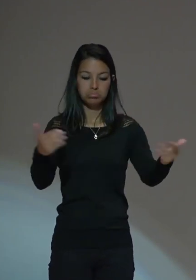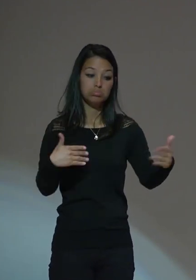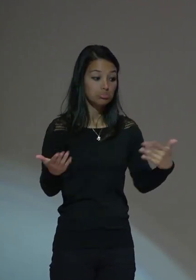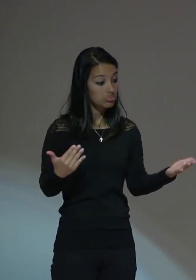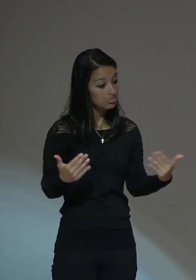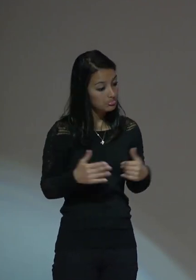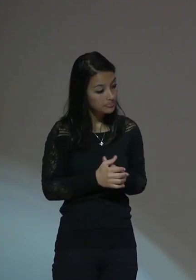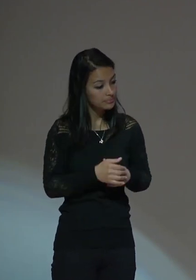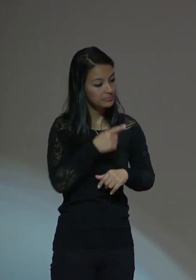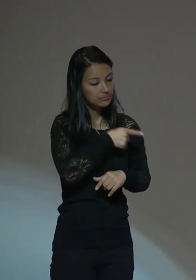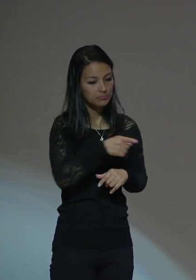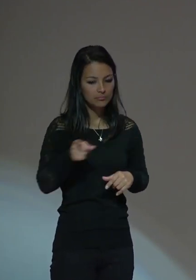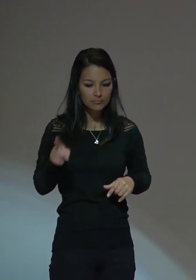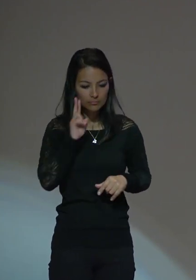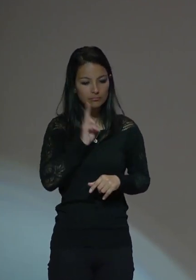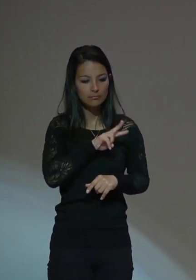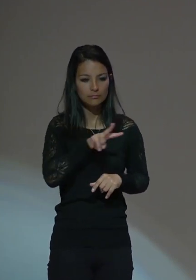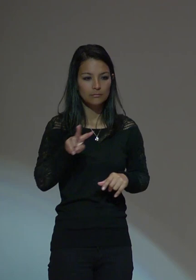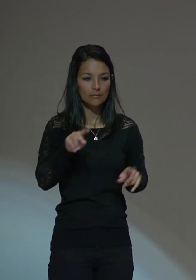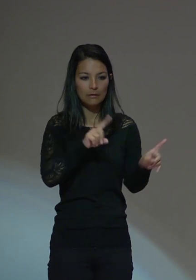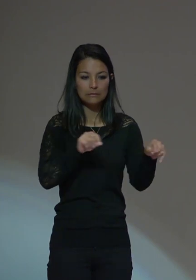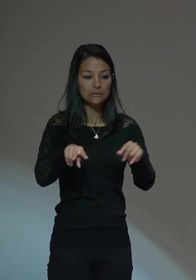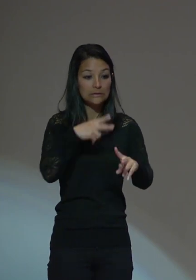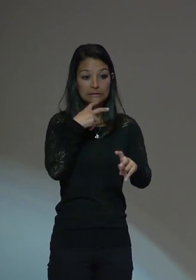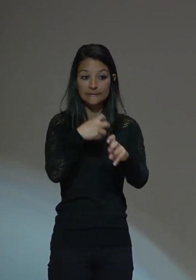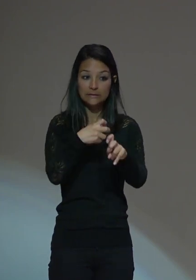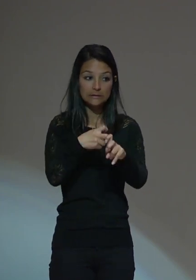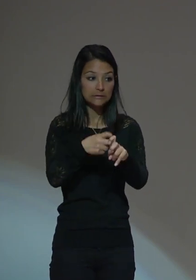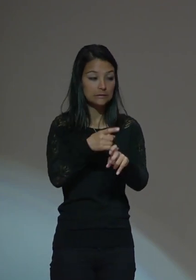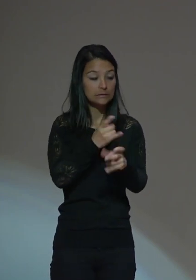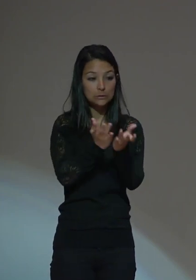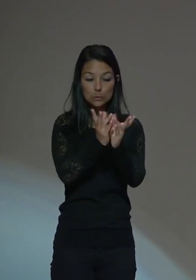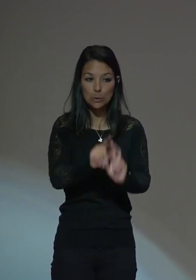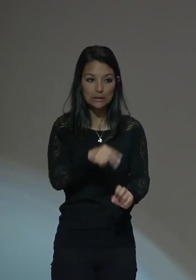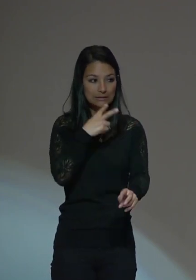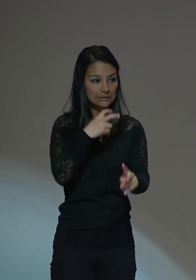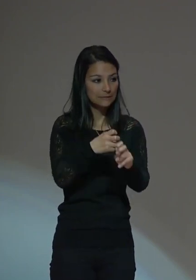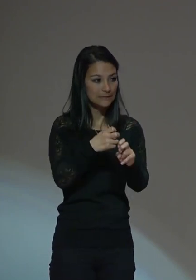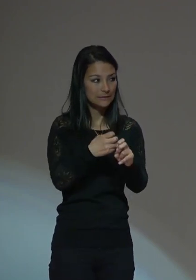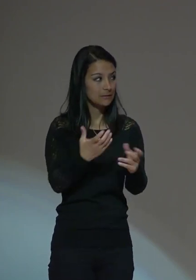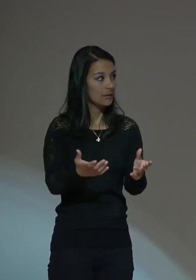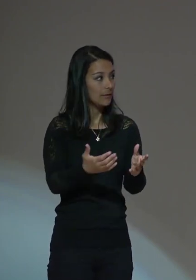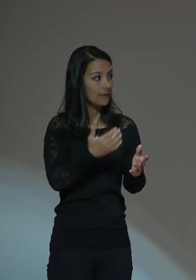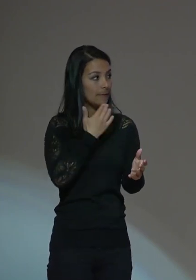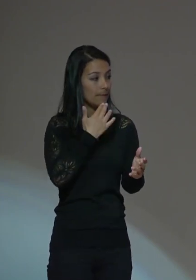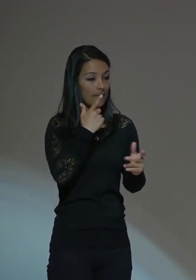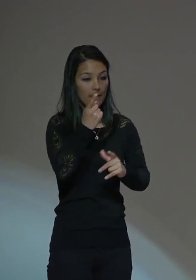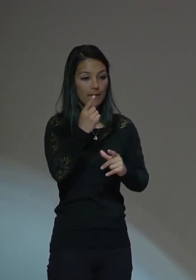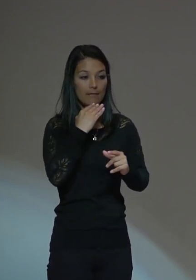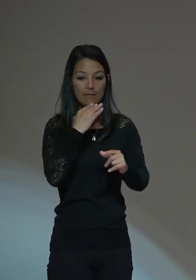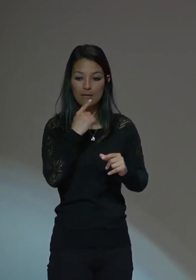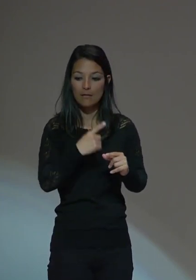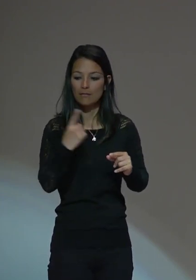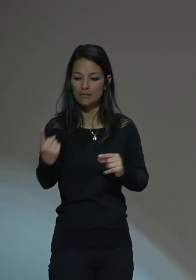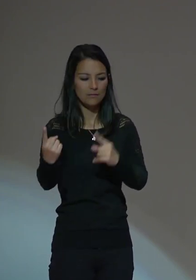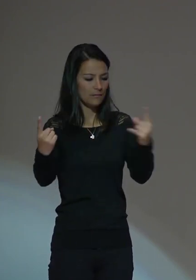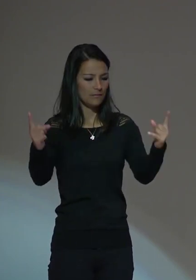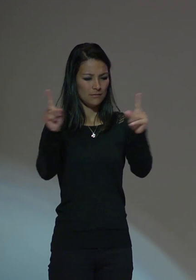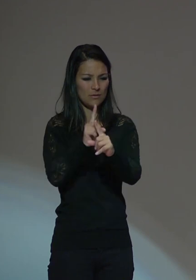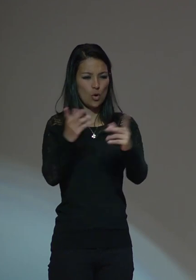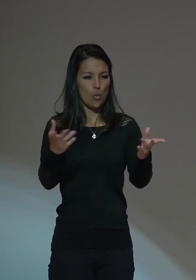había como mucha dificultad desde el otro entender